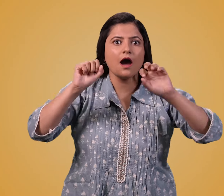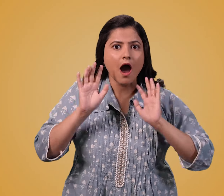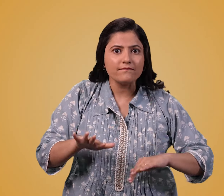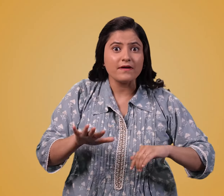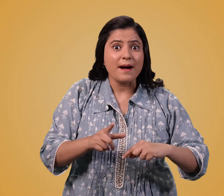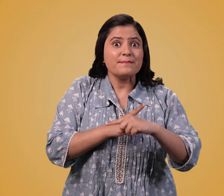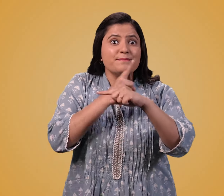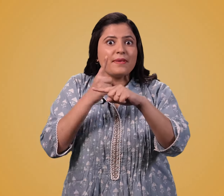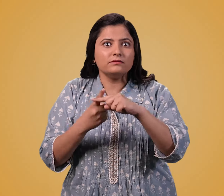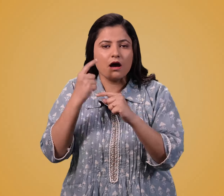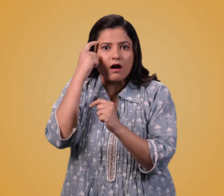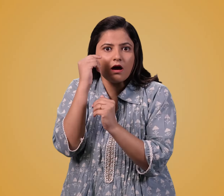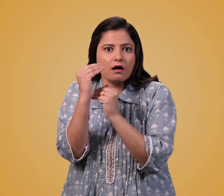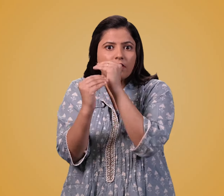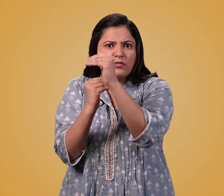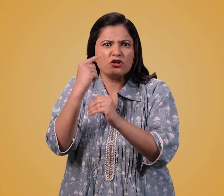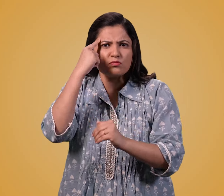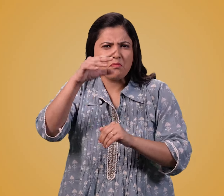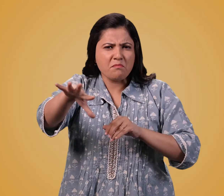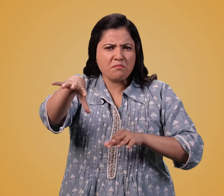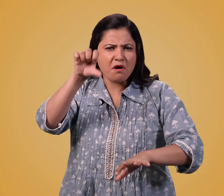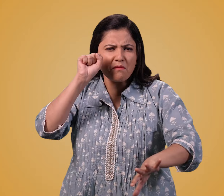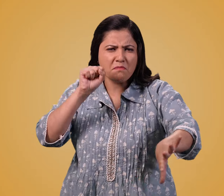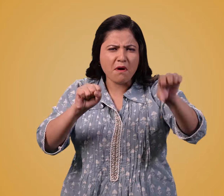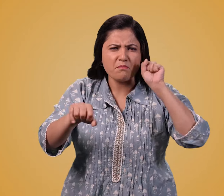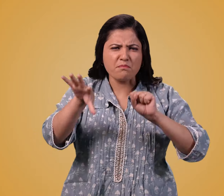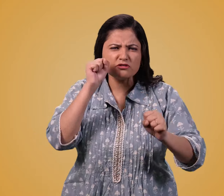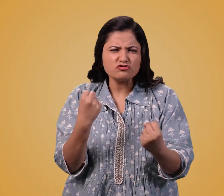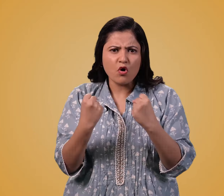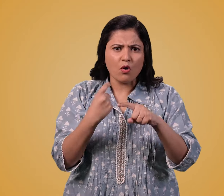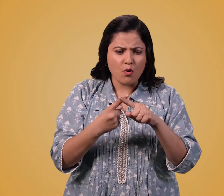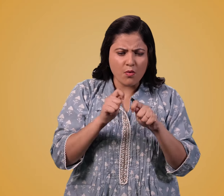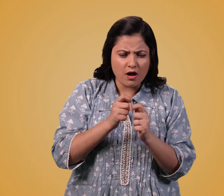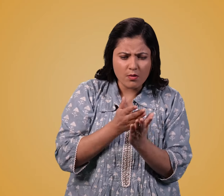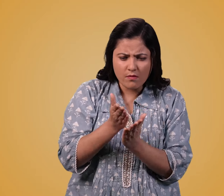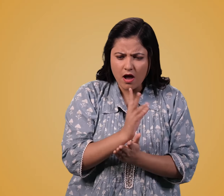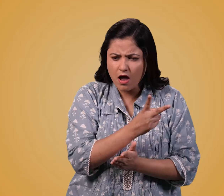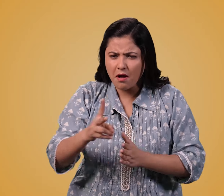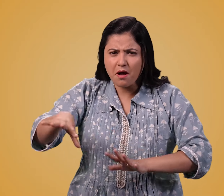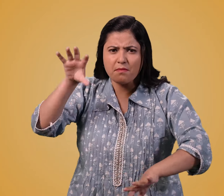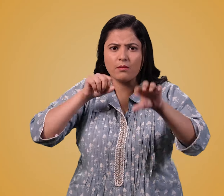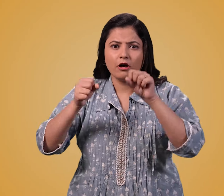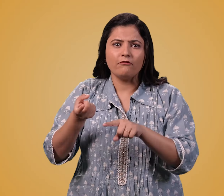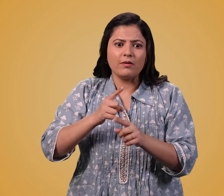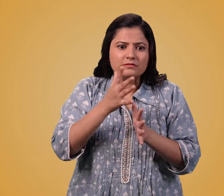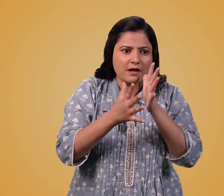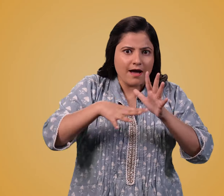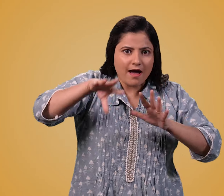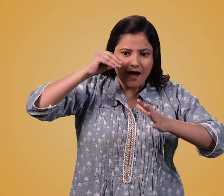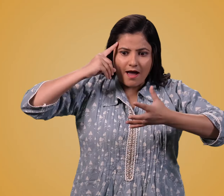मस्तिश के लिए यह वायाम की तरह होता है यह दिमाग को तेज रखता है और आपको एक साथ कई काम क करता है।